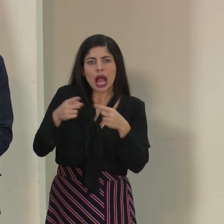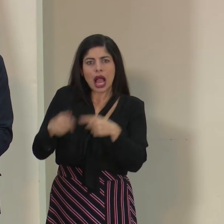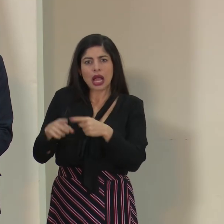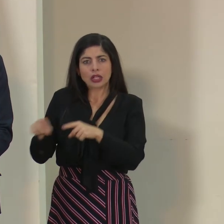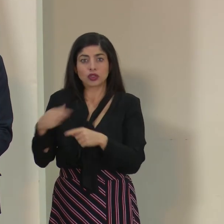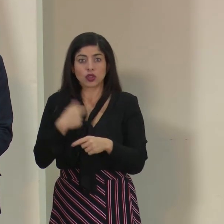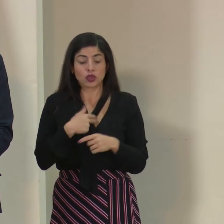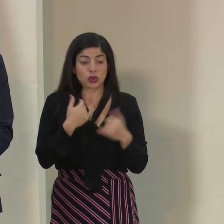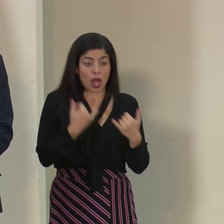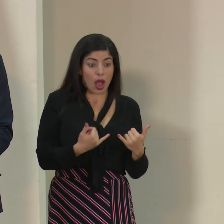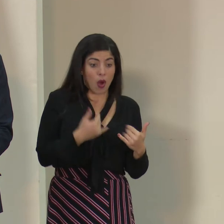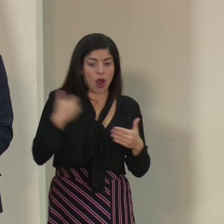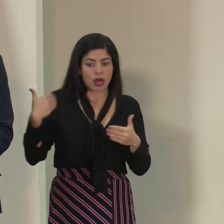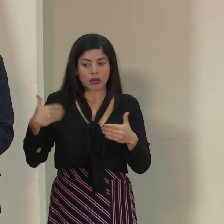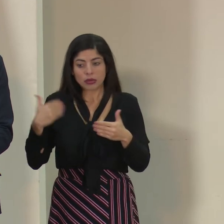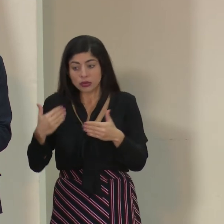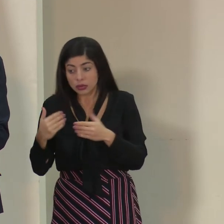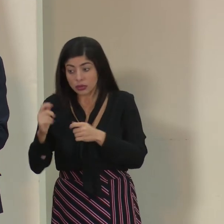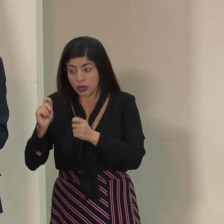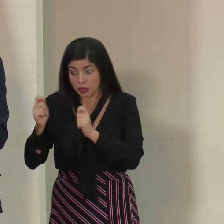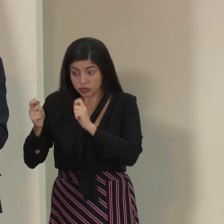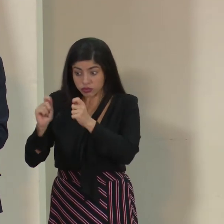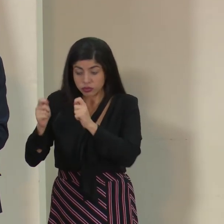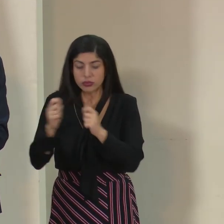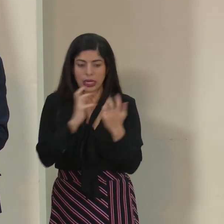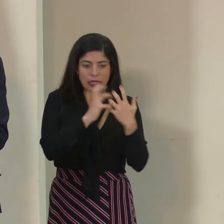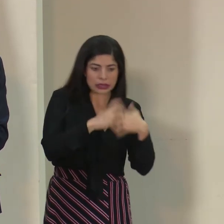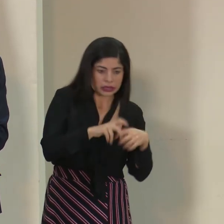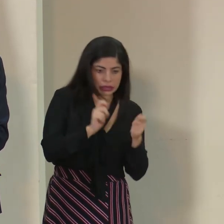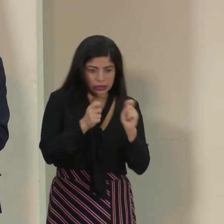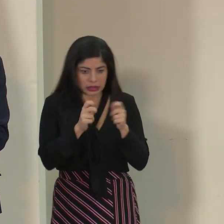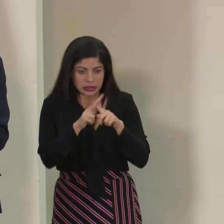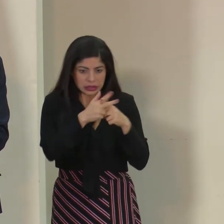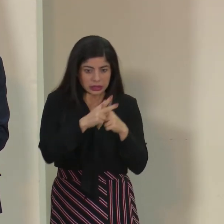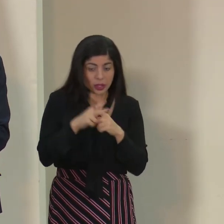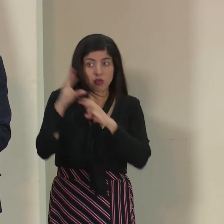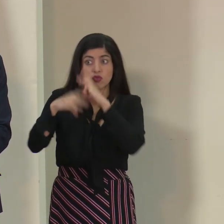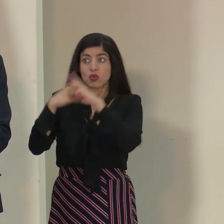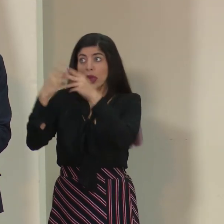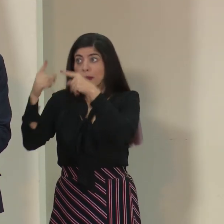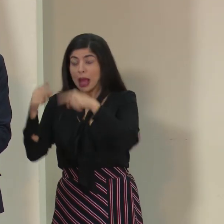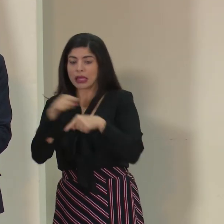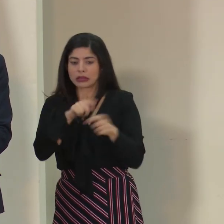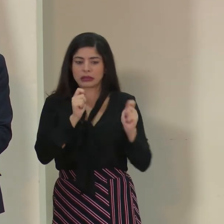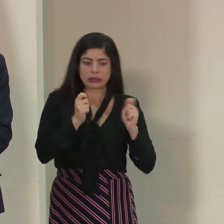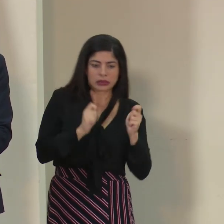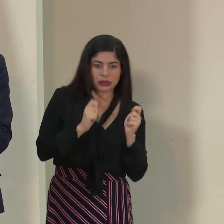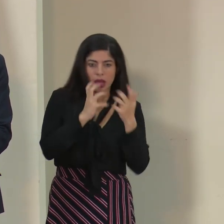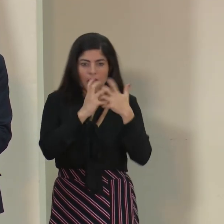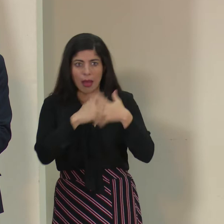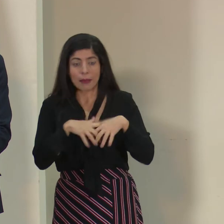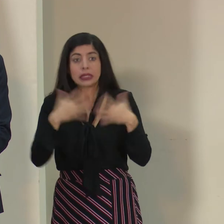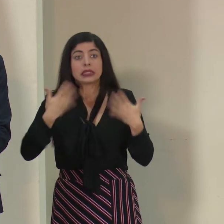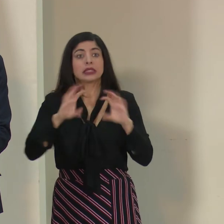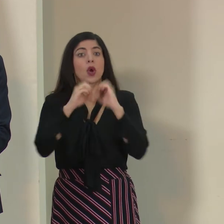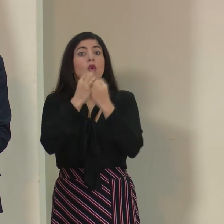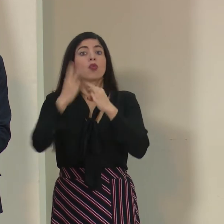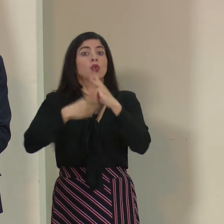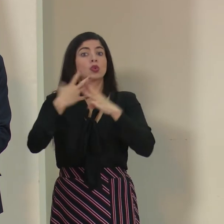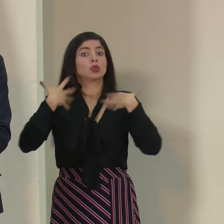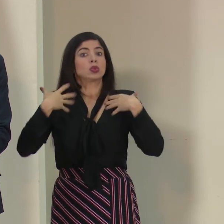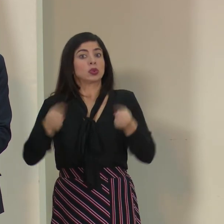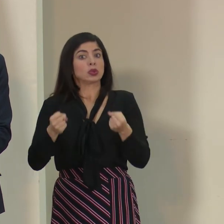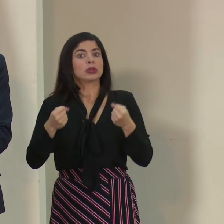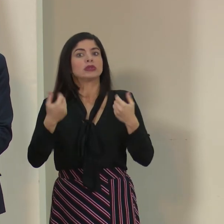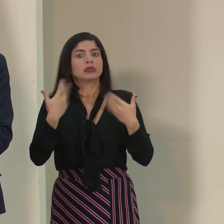adaptando de acuerdo a cómo ha ido evolucionando el fenómeno a nivel mundial, ya la OMS ha variado justamente